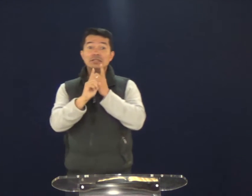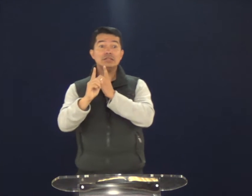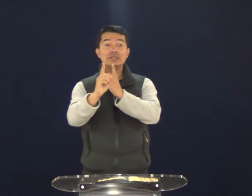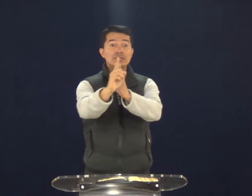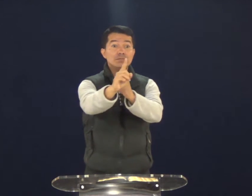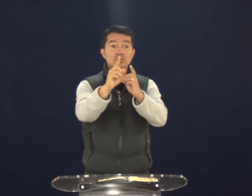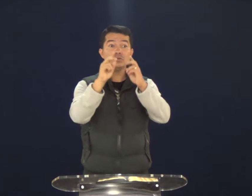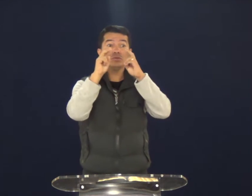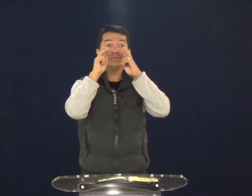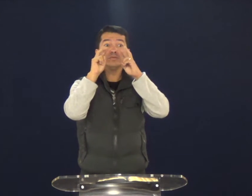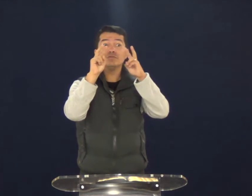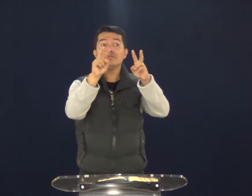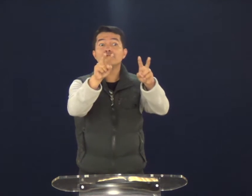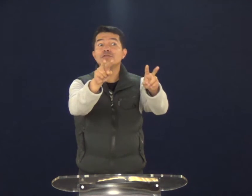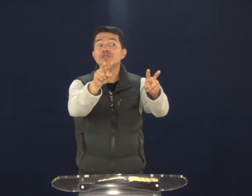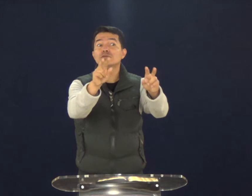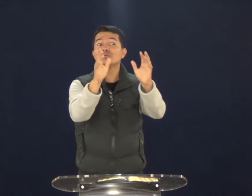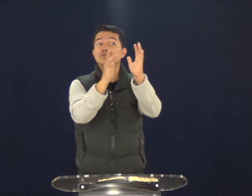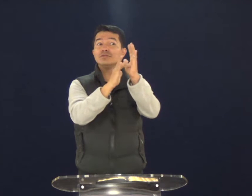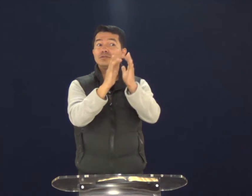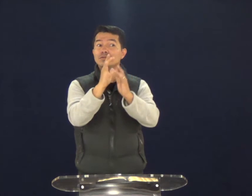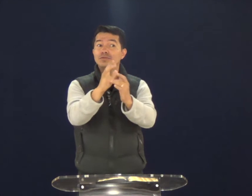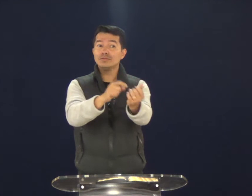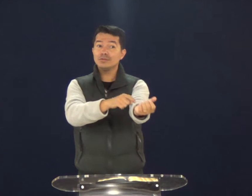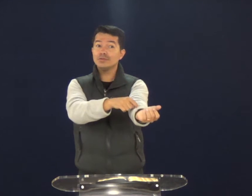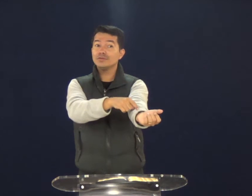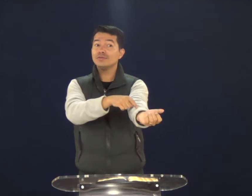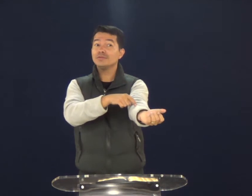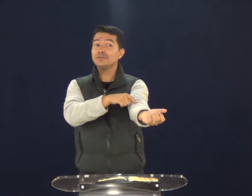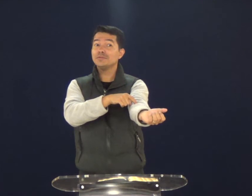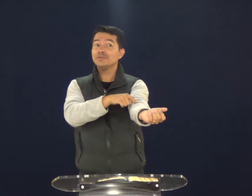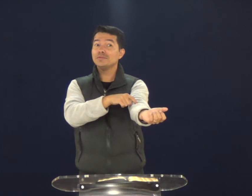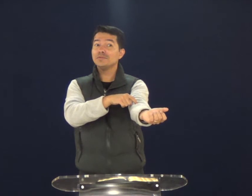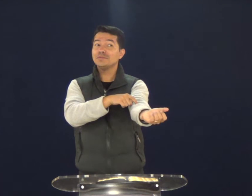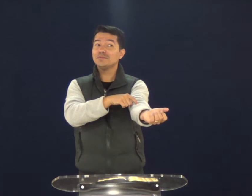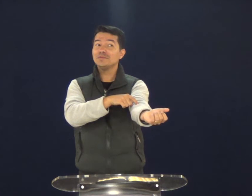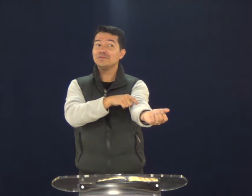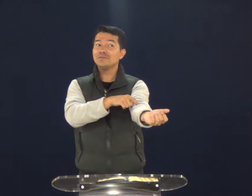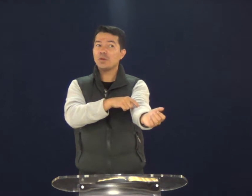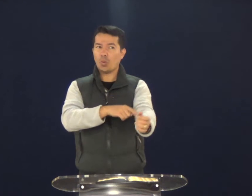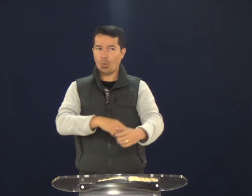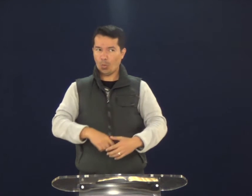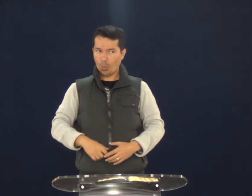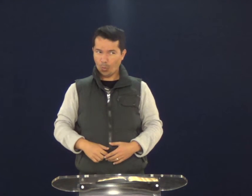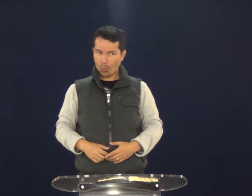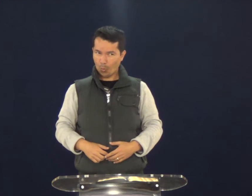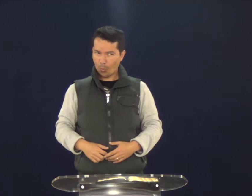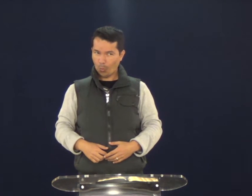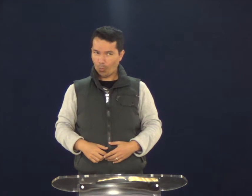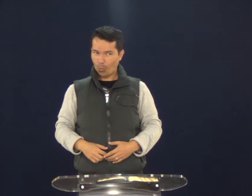E os seus discípulos viram-no dizer isso. Irritado desse jeito, bravo, né?